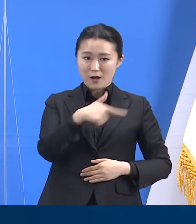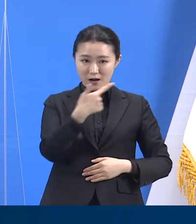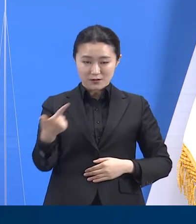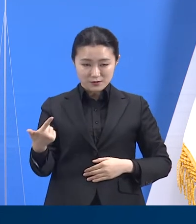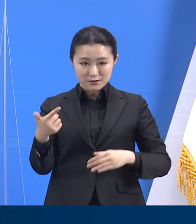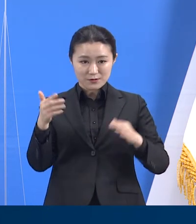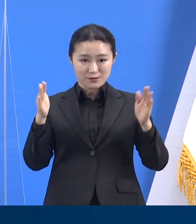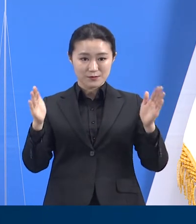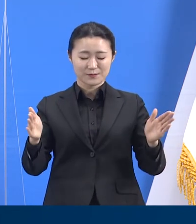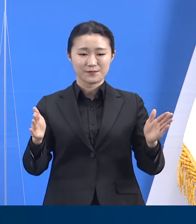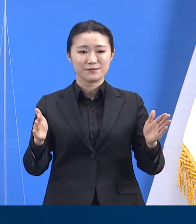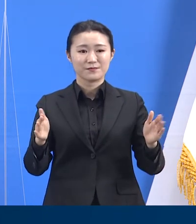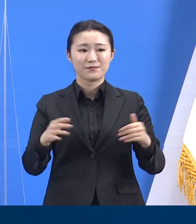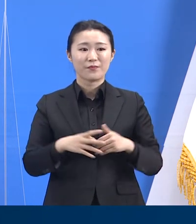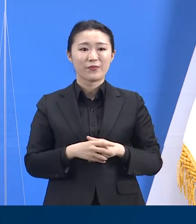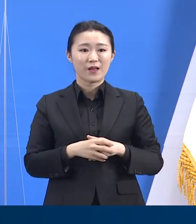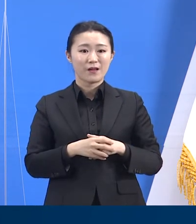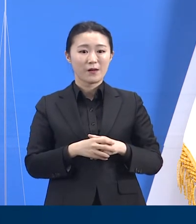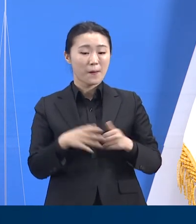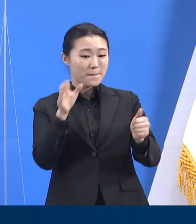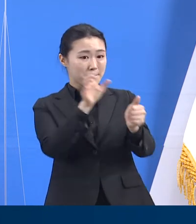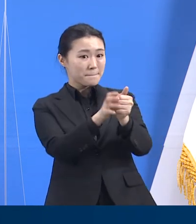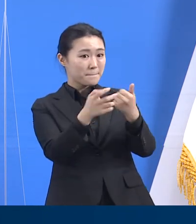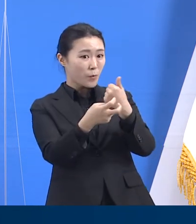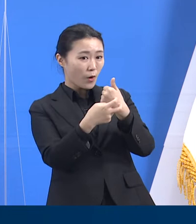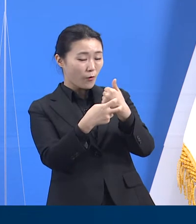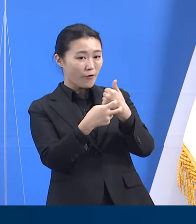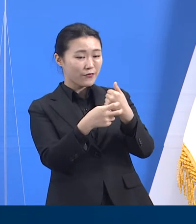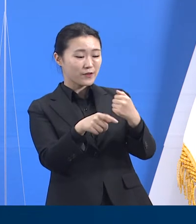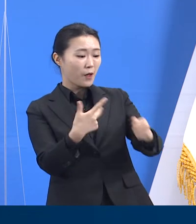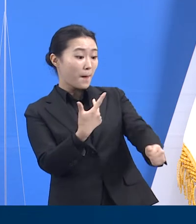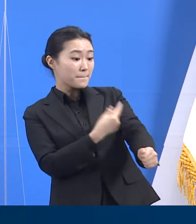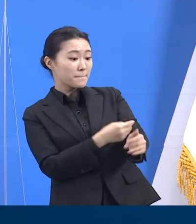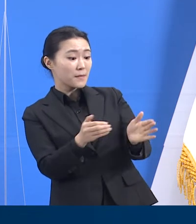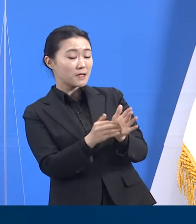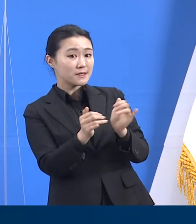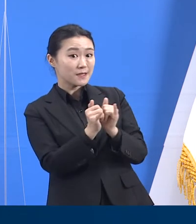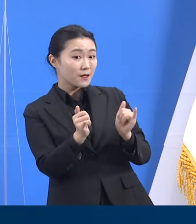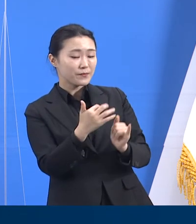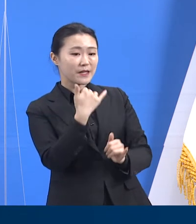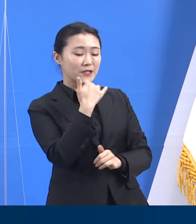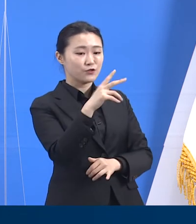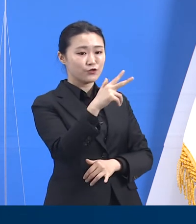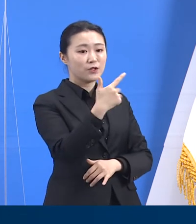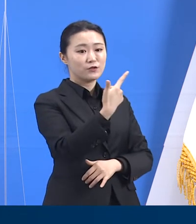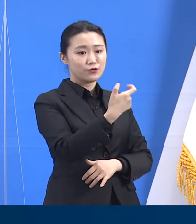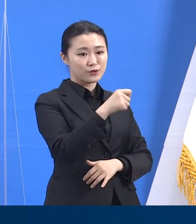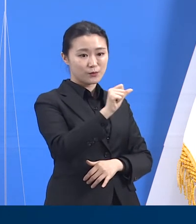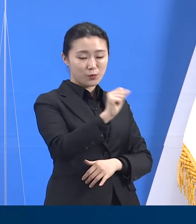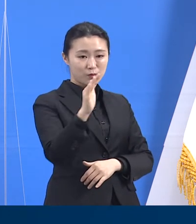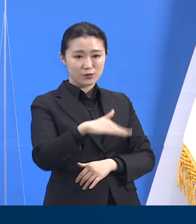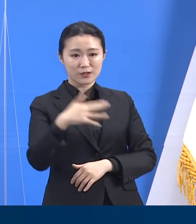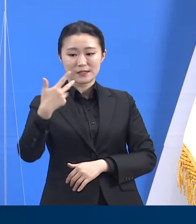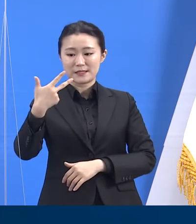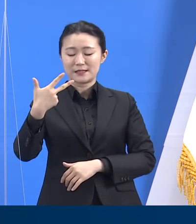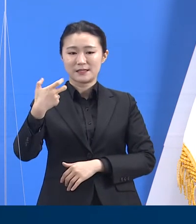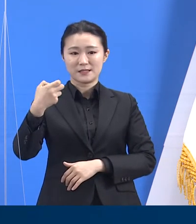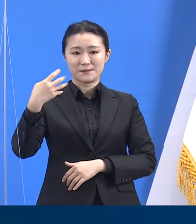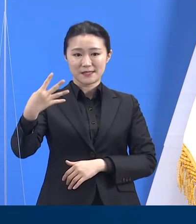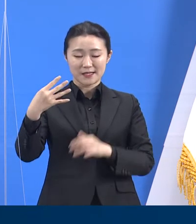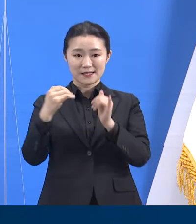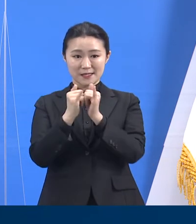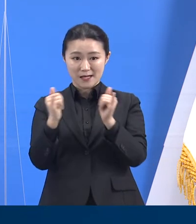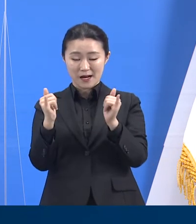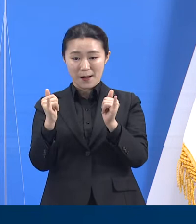위탁의료기관에서 예방접종을 받은 분들은 65세에서 74세 연령군 11만 2,624명을 포함